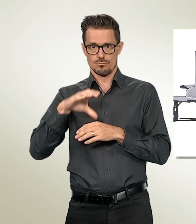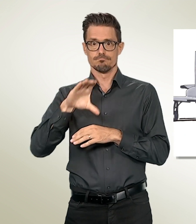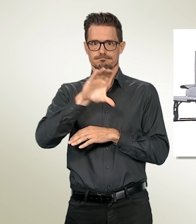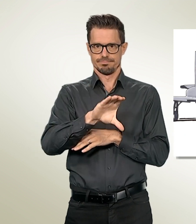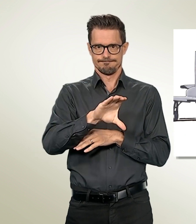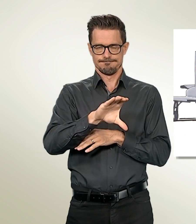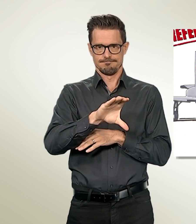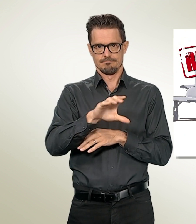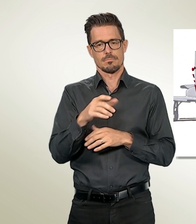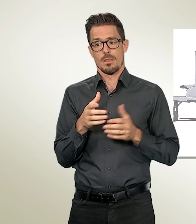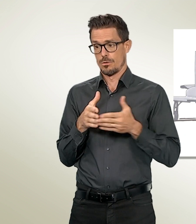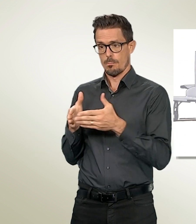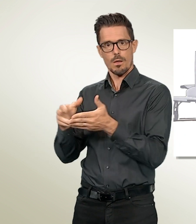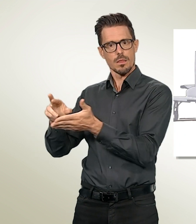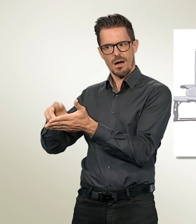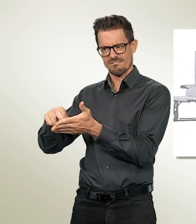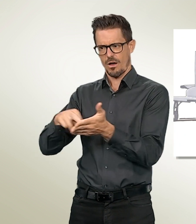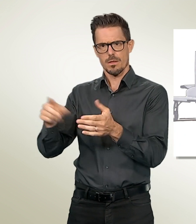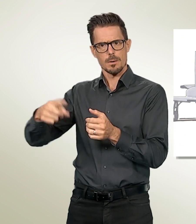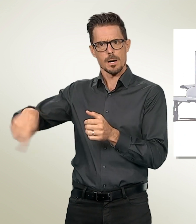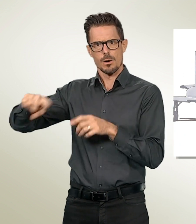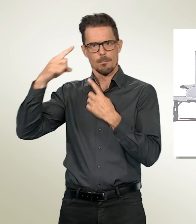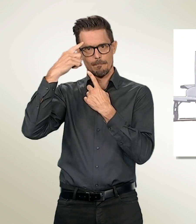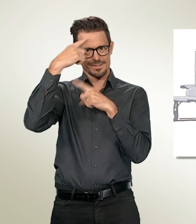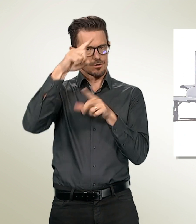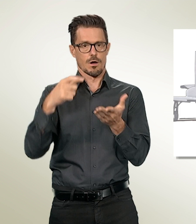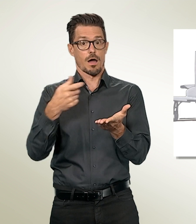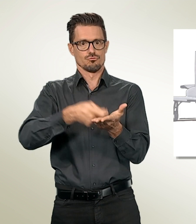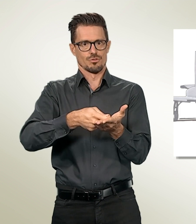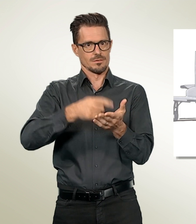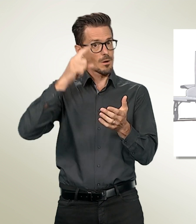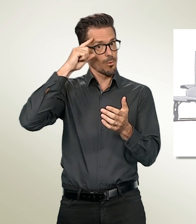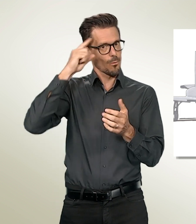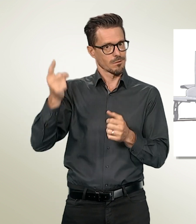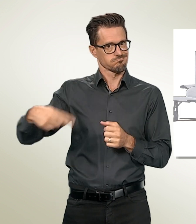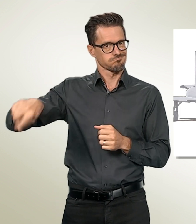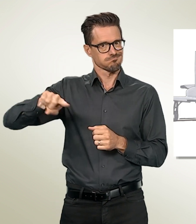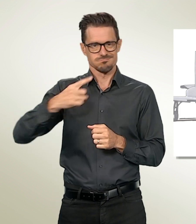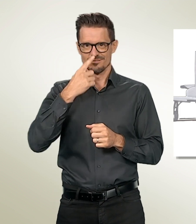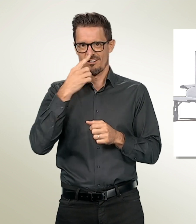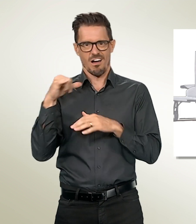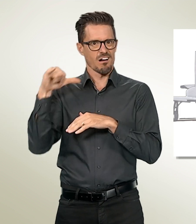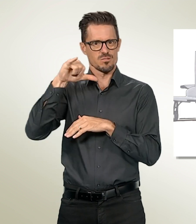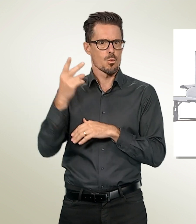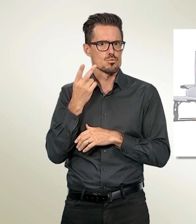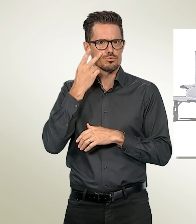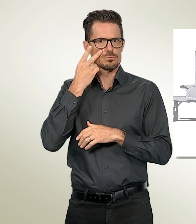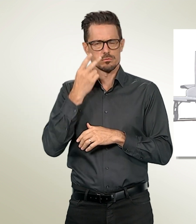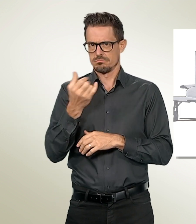demande de référendum a abouti contre cette acquisition. Les opposants disent qu'il s'agit d'avions de luxe inutiles et que l'argent manquera